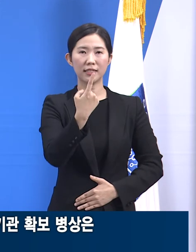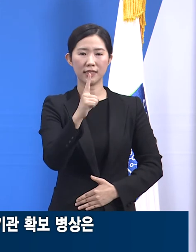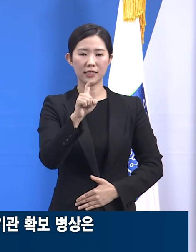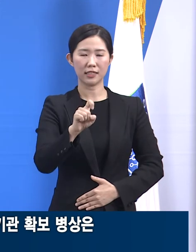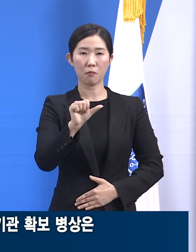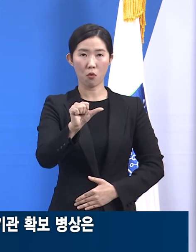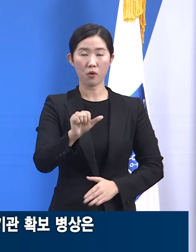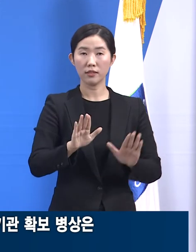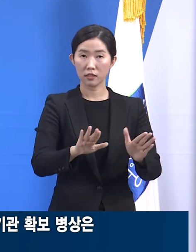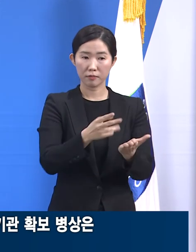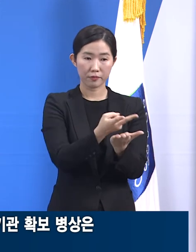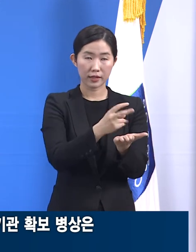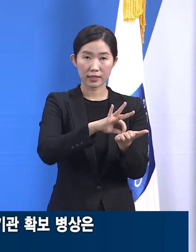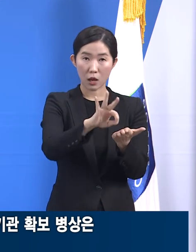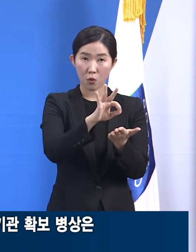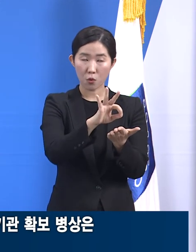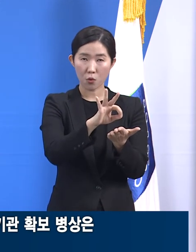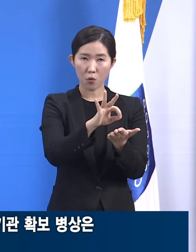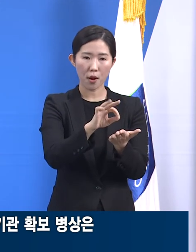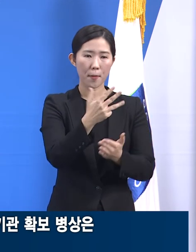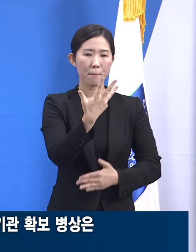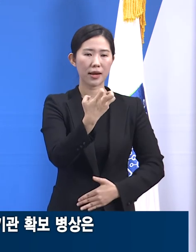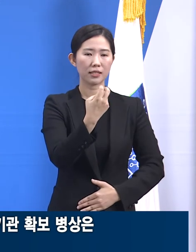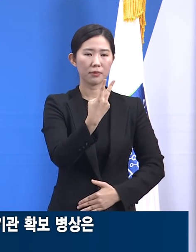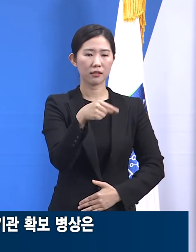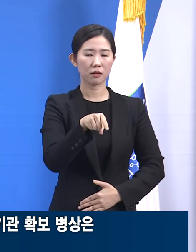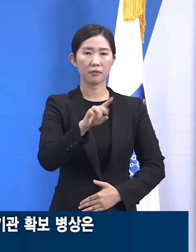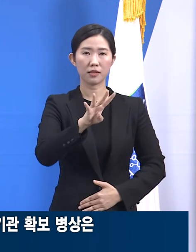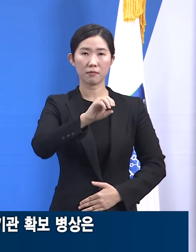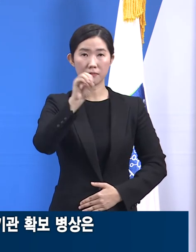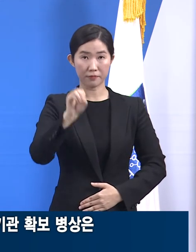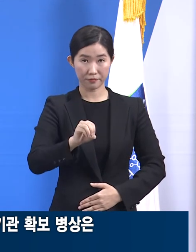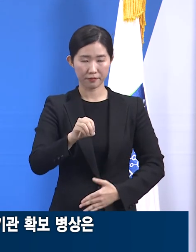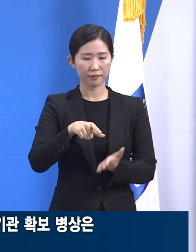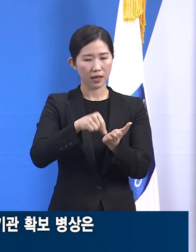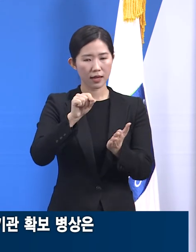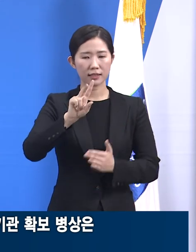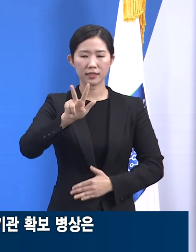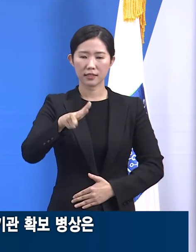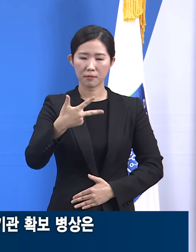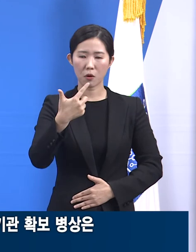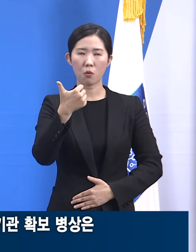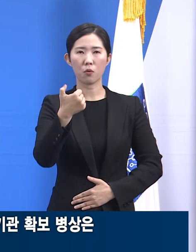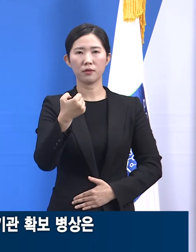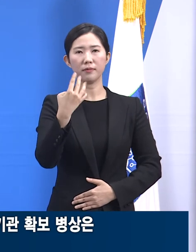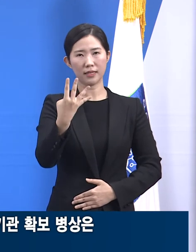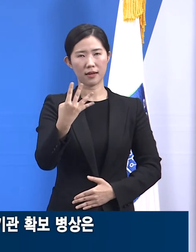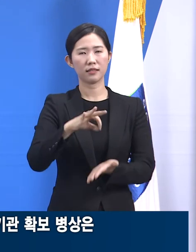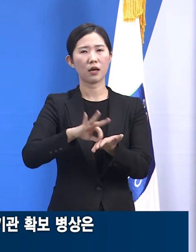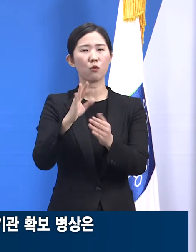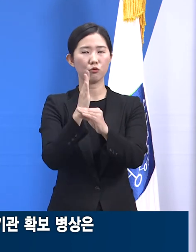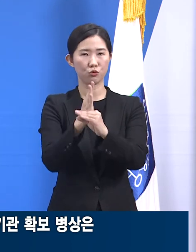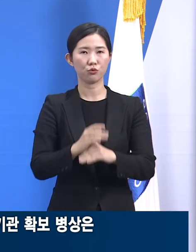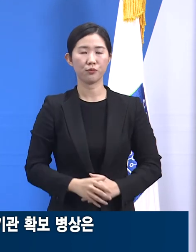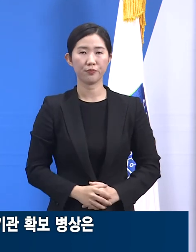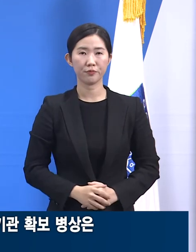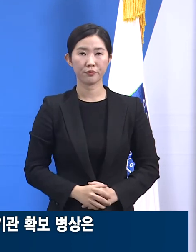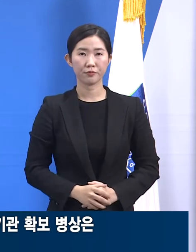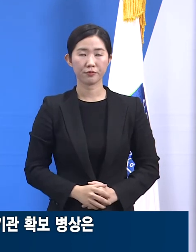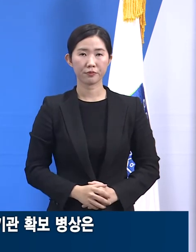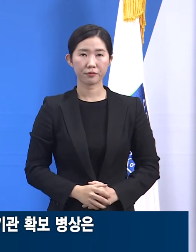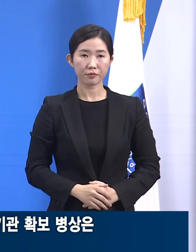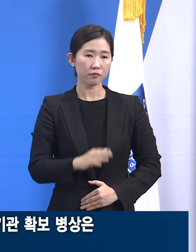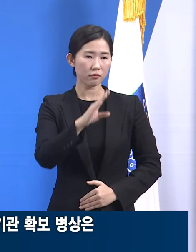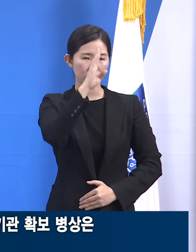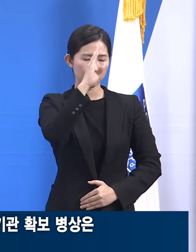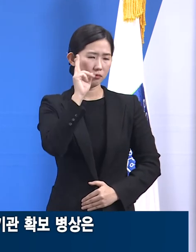병상 가동률은 82.4%인 754 병상입니다. 이 중 중증환자